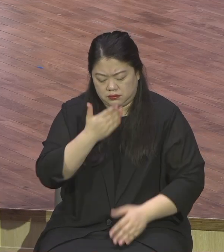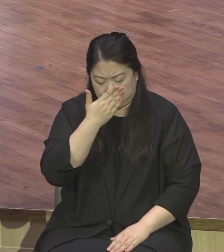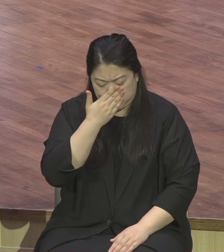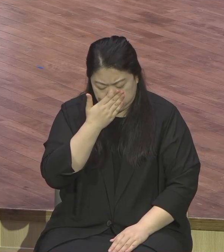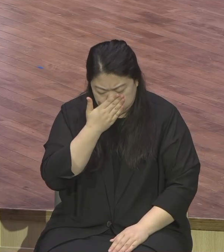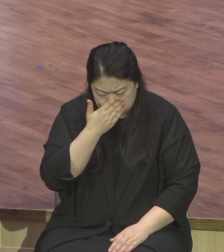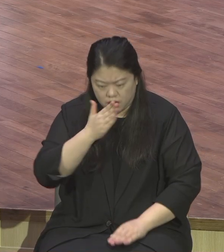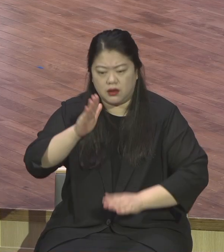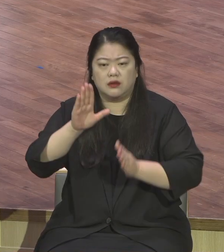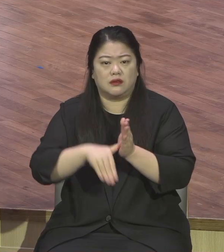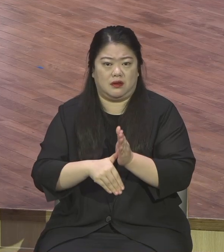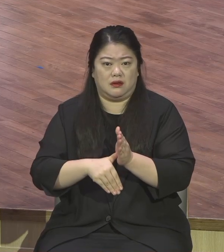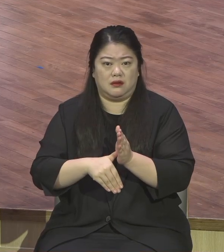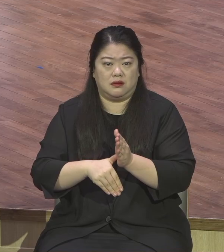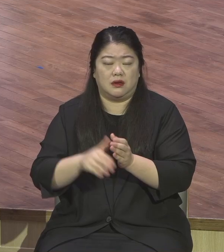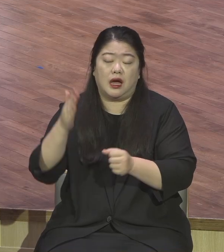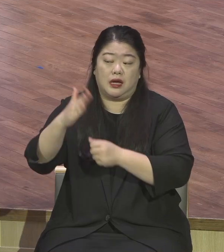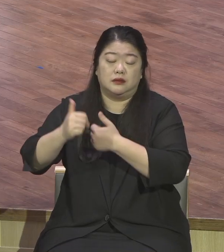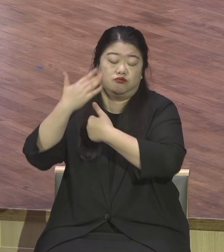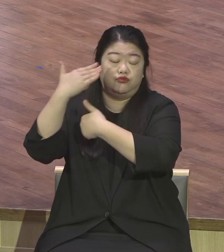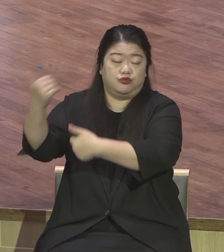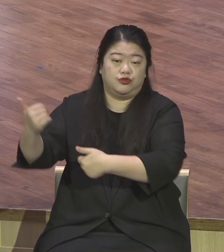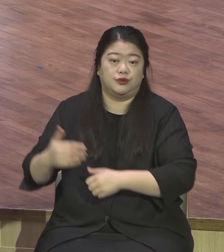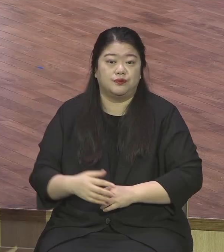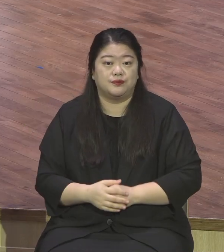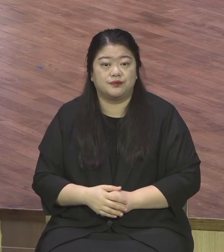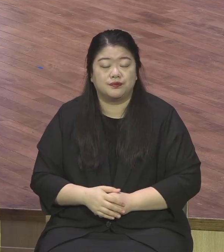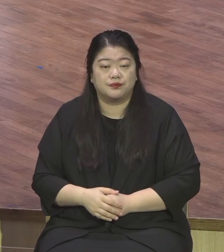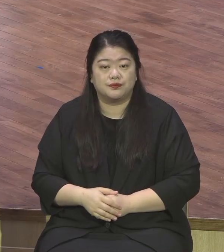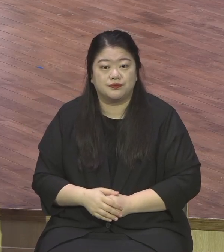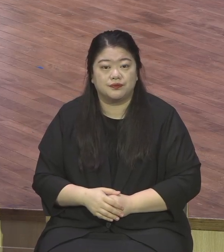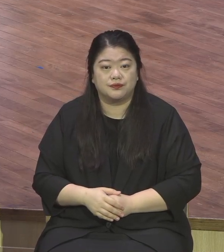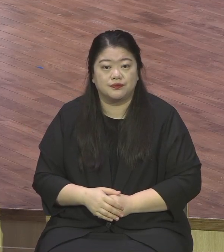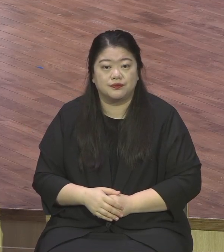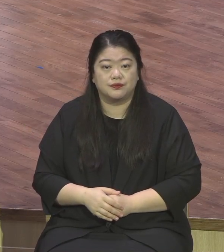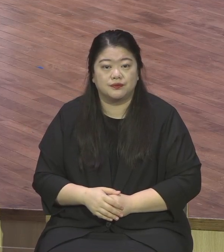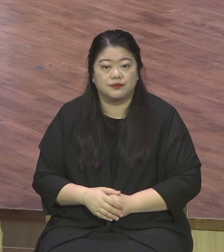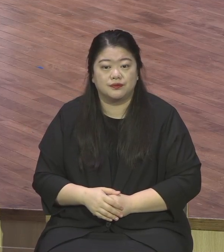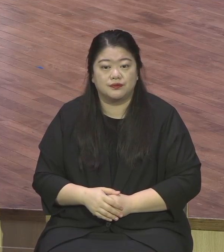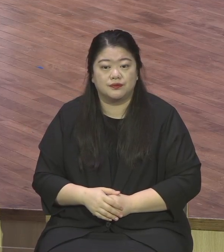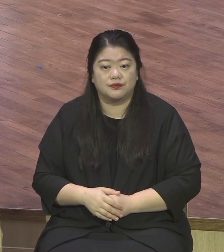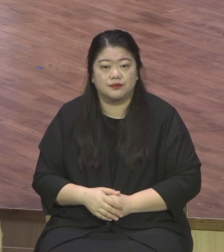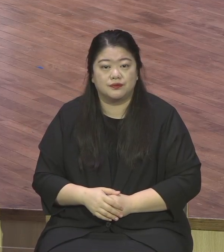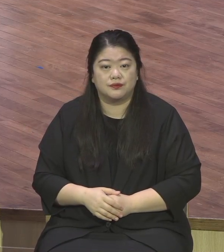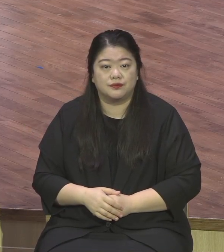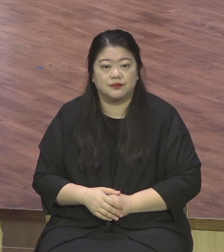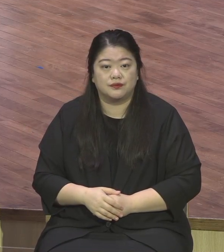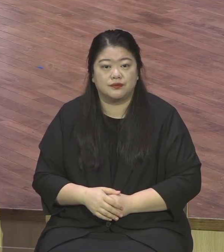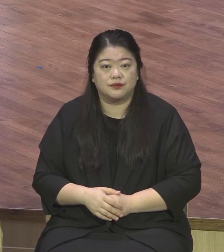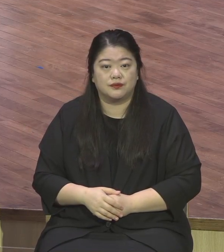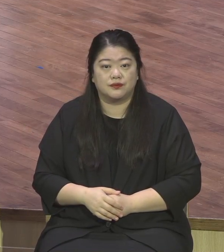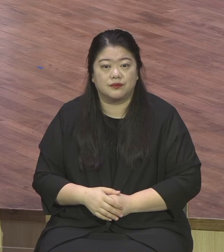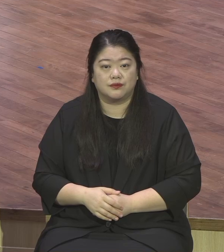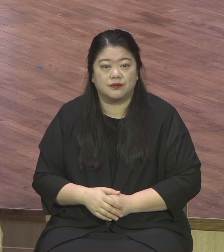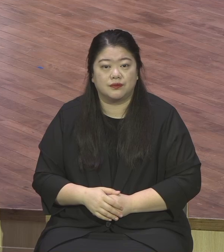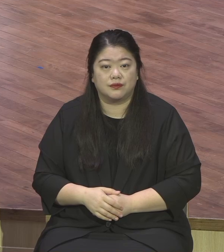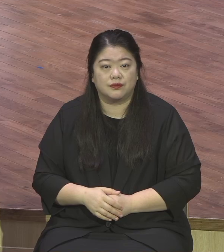사모직의 삶이 되지 아니하면 우리는 바람처럼 흔들리는 갈대입니다. 단 10분만